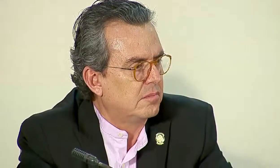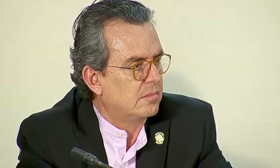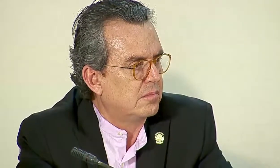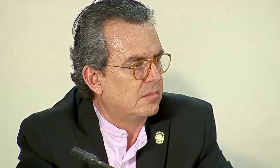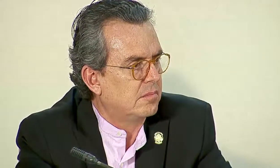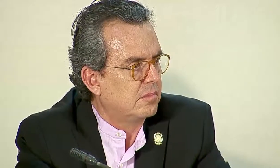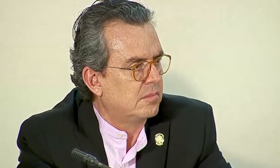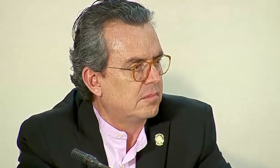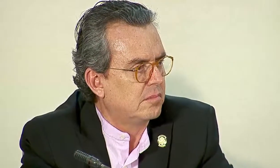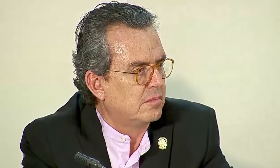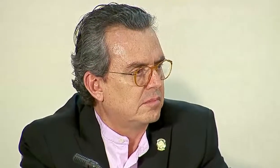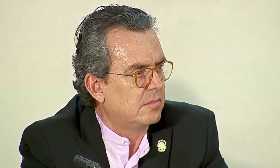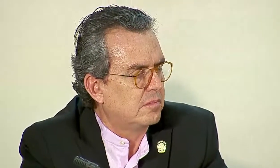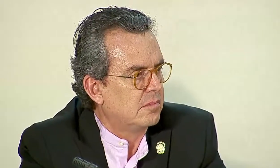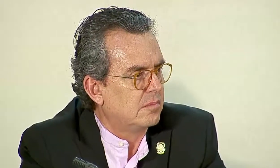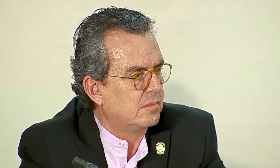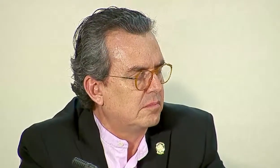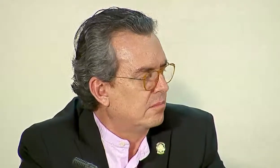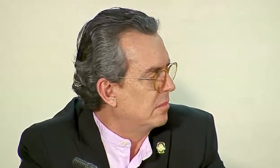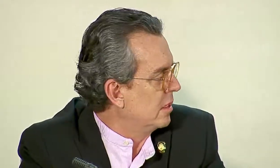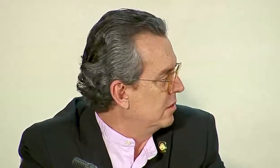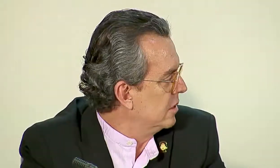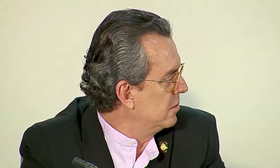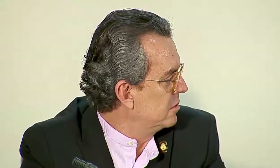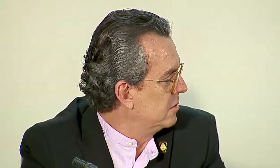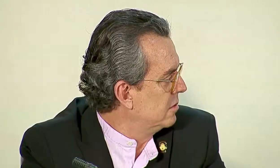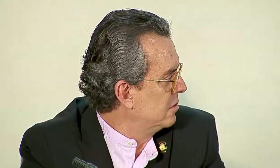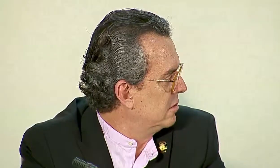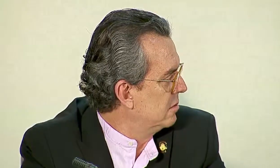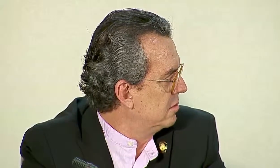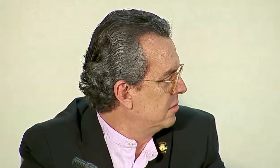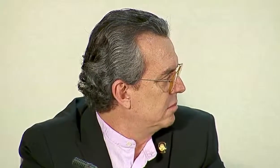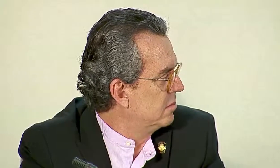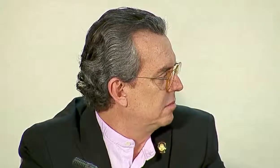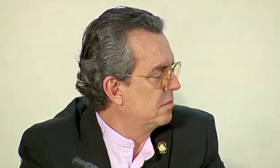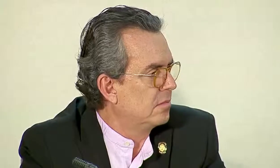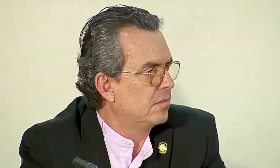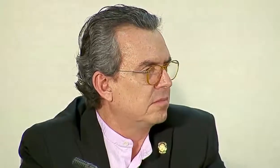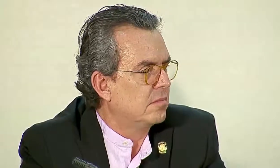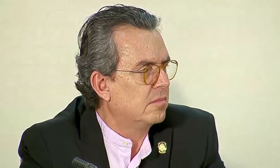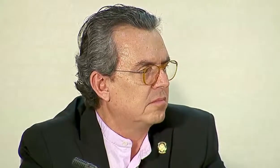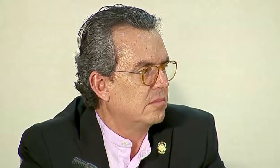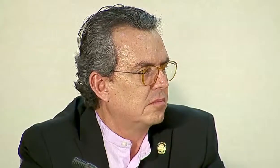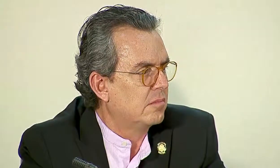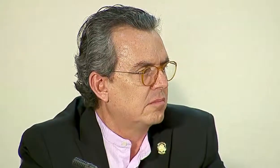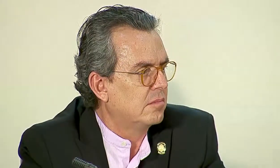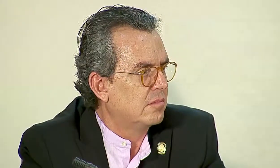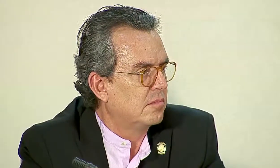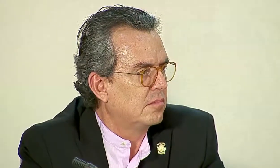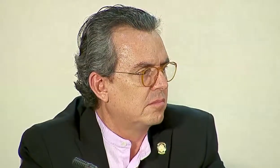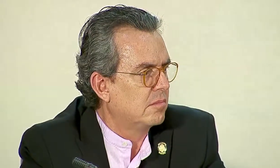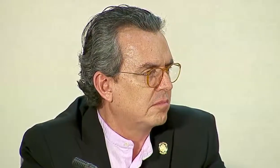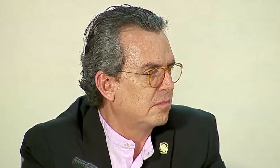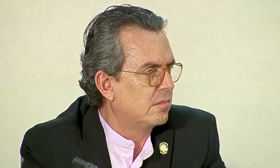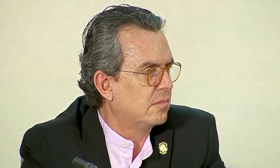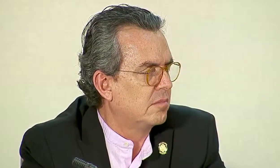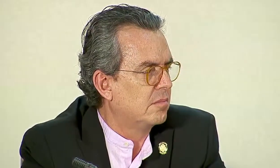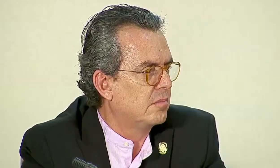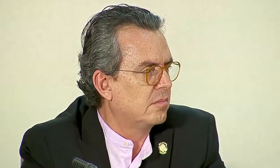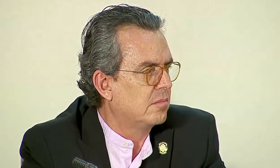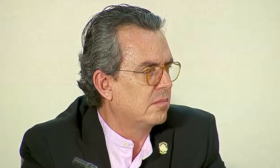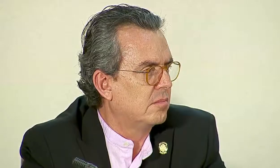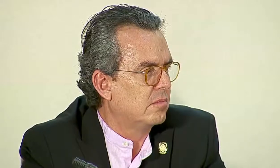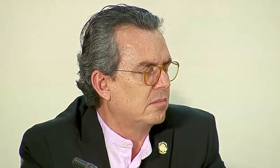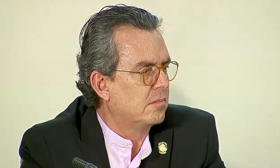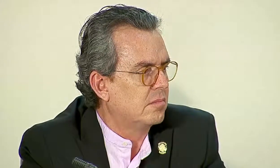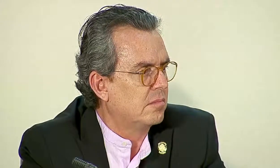o a gases, los canales de riego, pues la agricultura y la ganadería no hubiera sido tan golpeada,